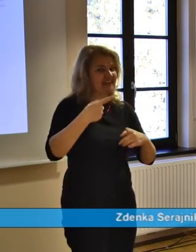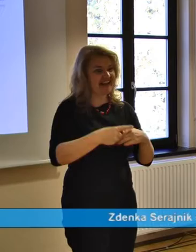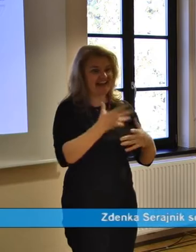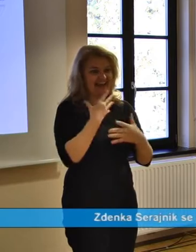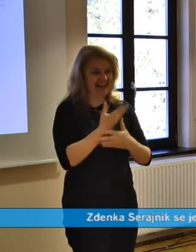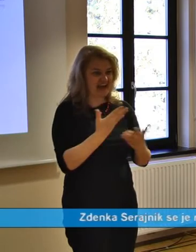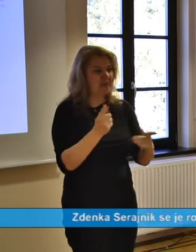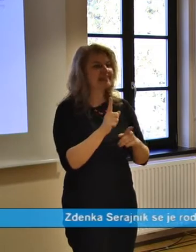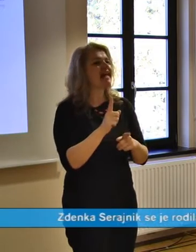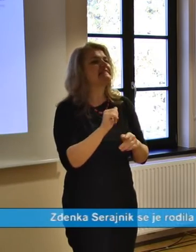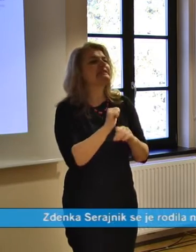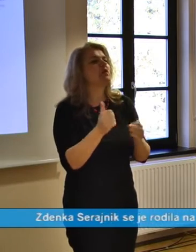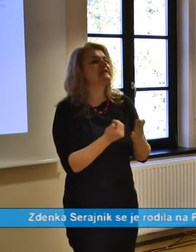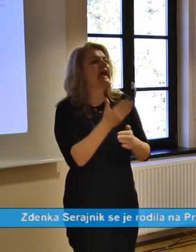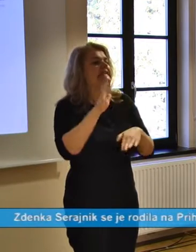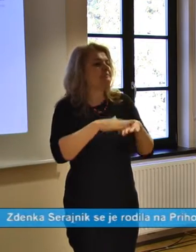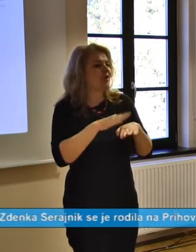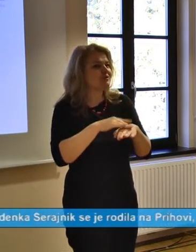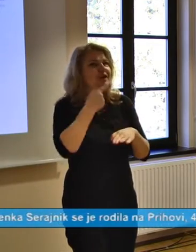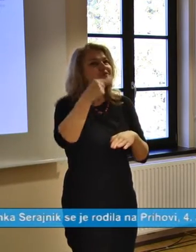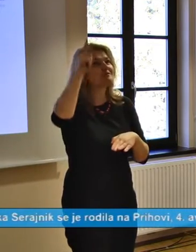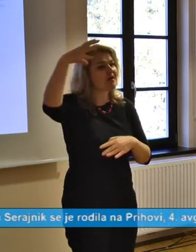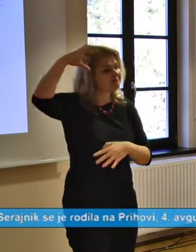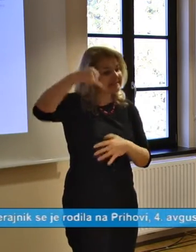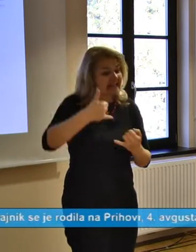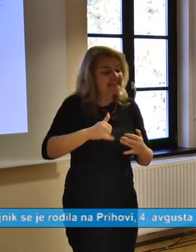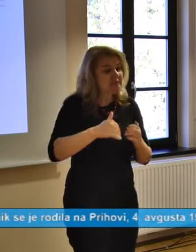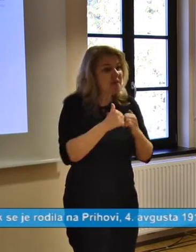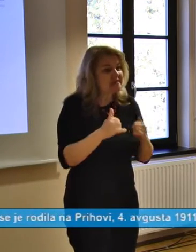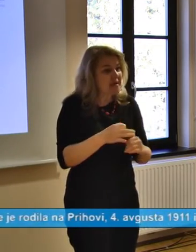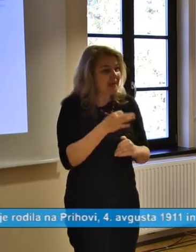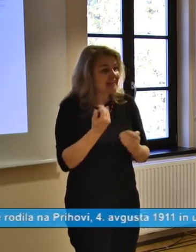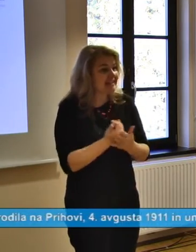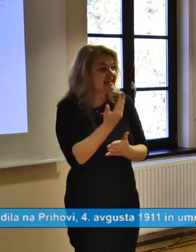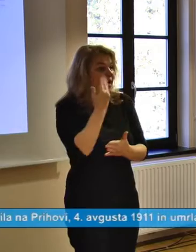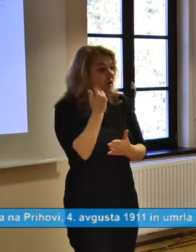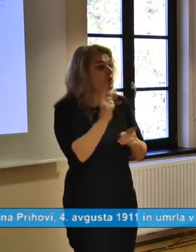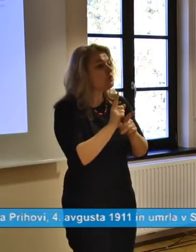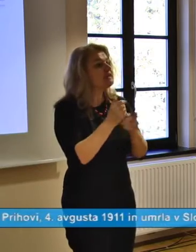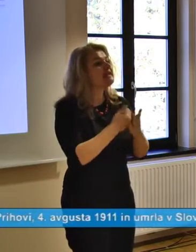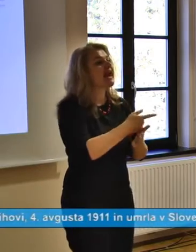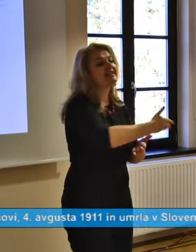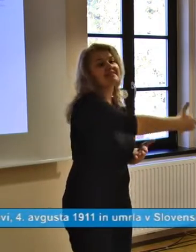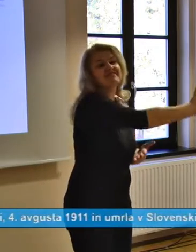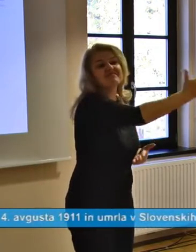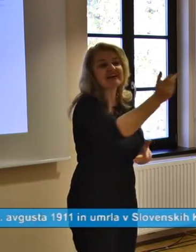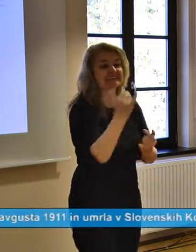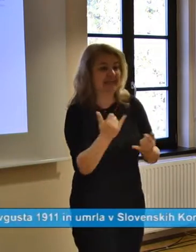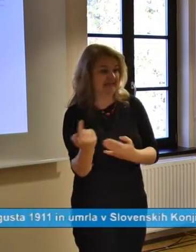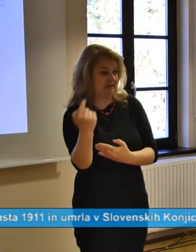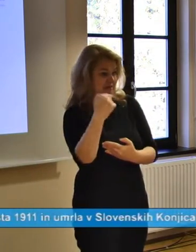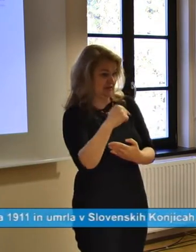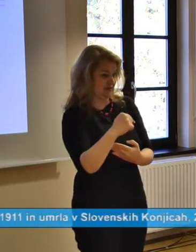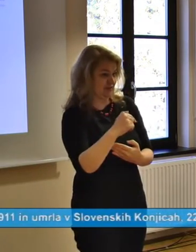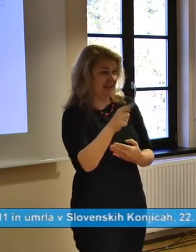samo zradi sporočila odzora, da je danes posebni dan slovenice, to je zradi vas, ki ste prišli in